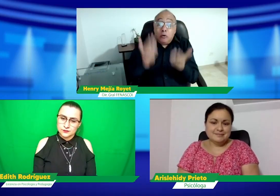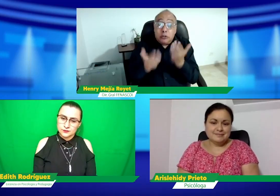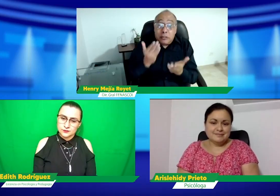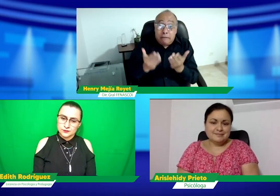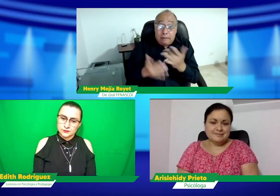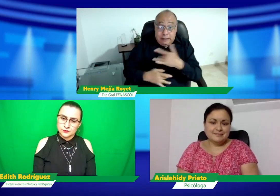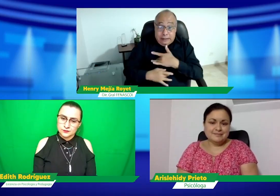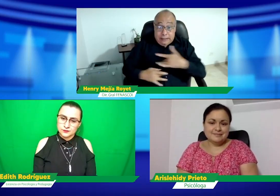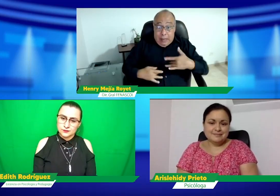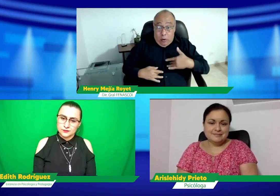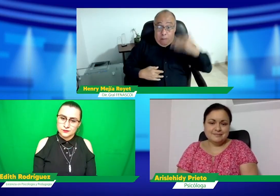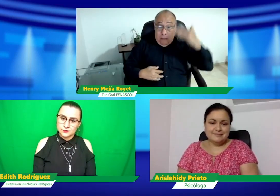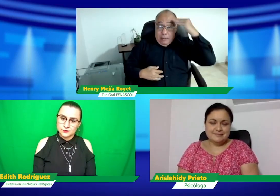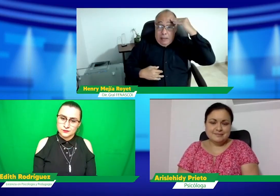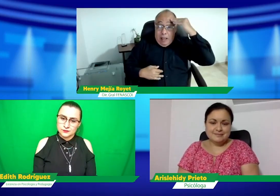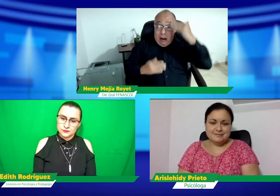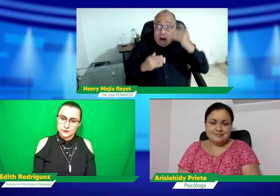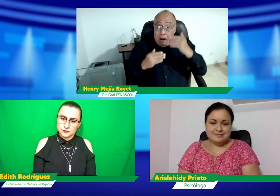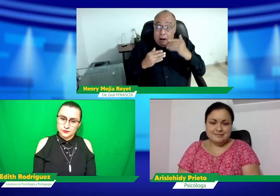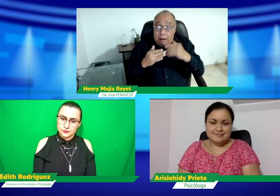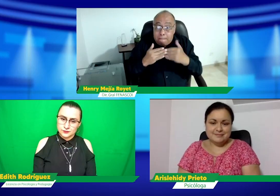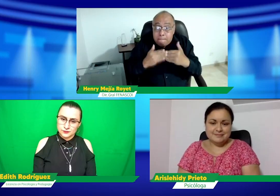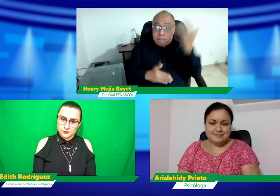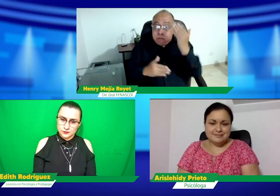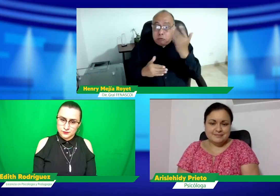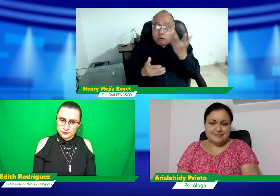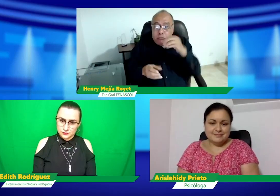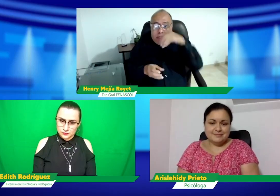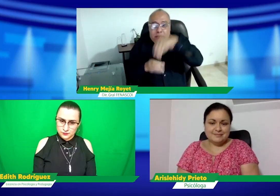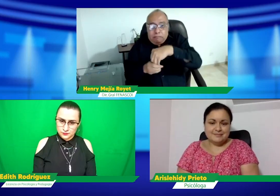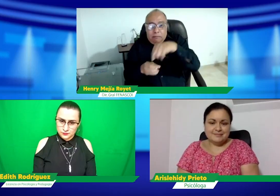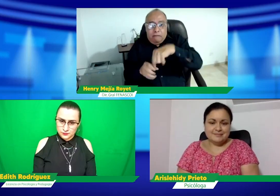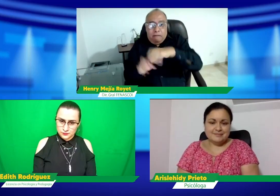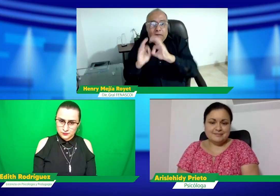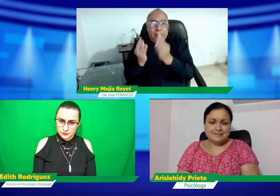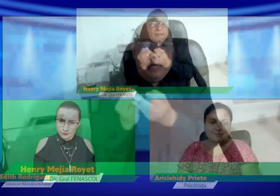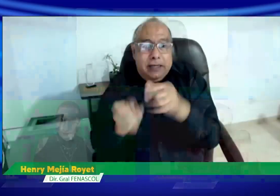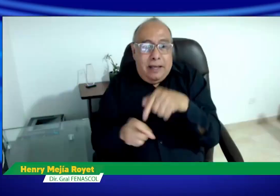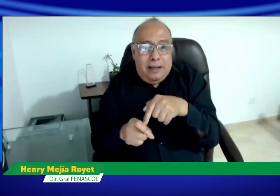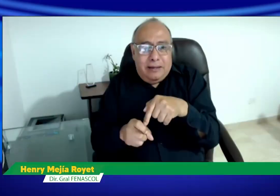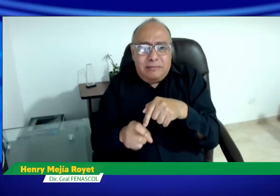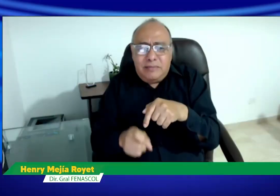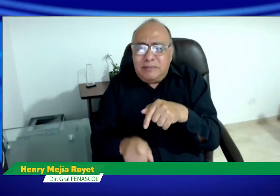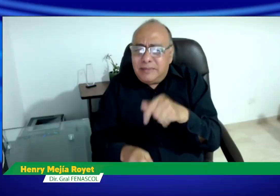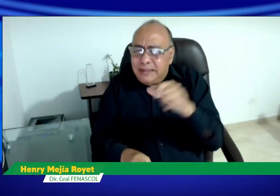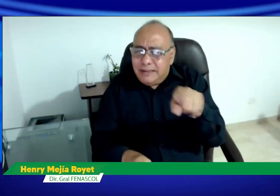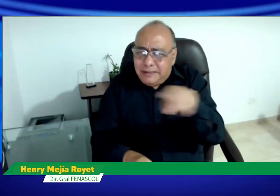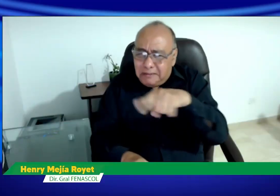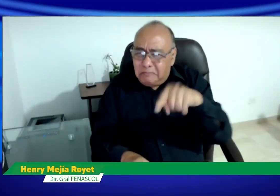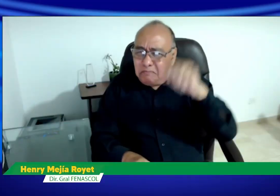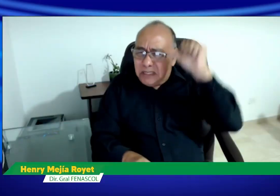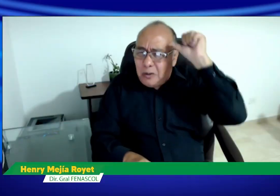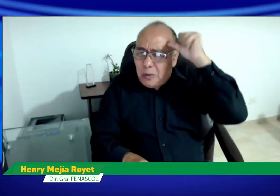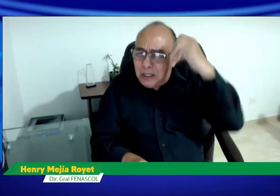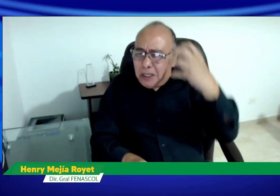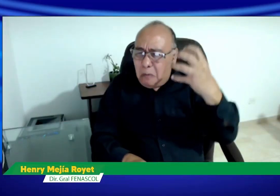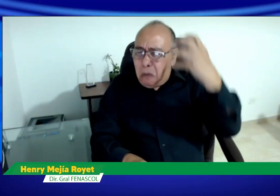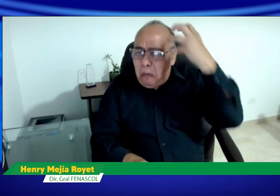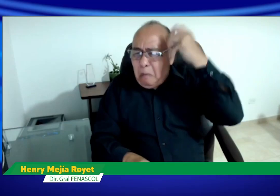interesante. En las familias probablemente este tema de salud mental, pues bueno, digamos que más bien este